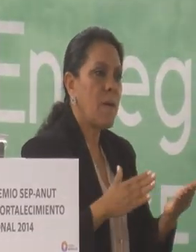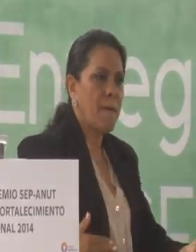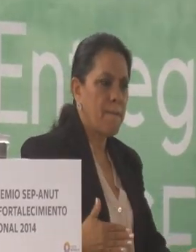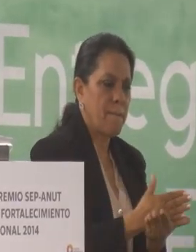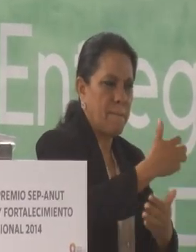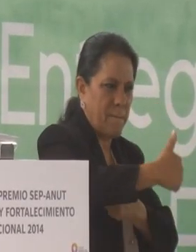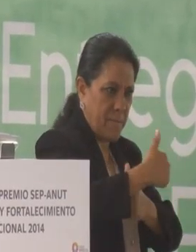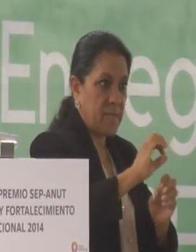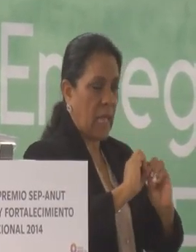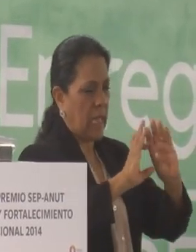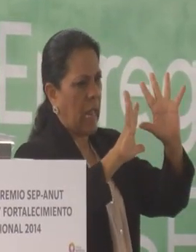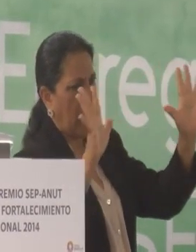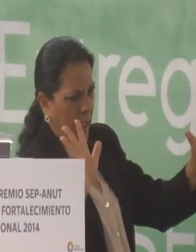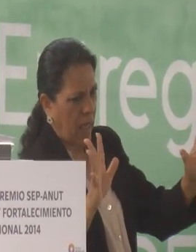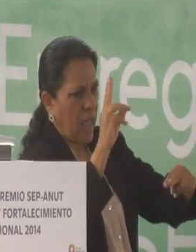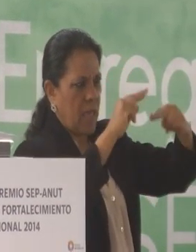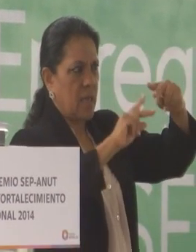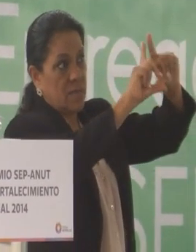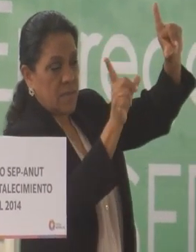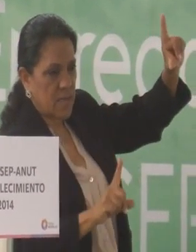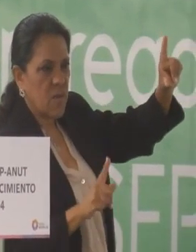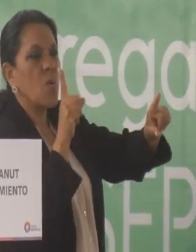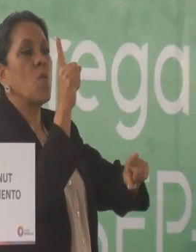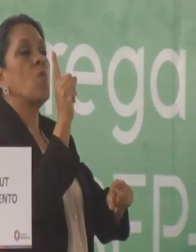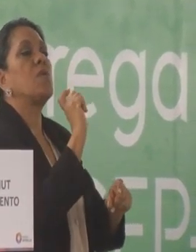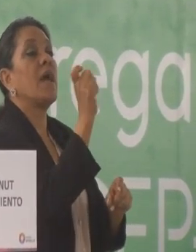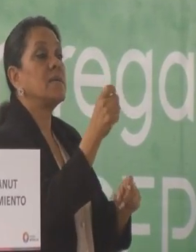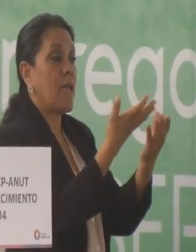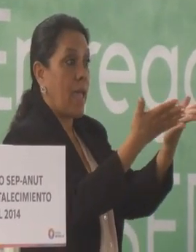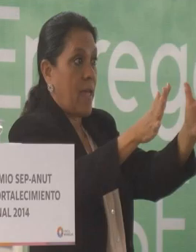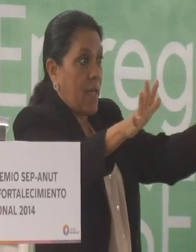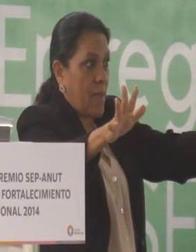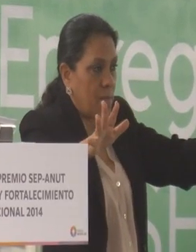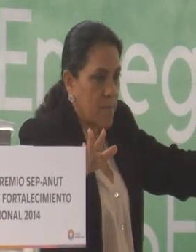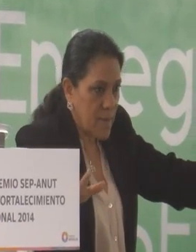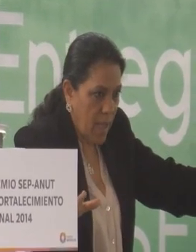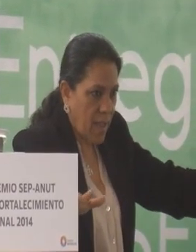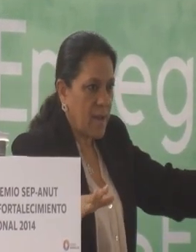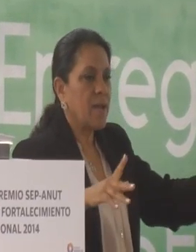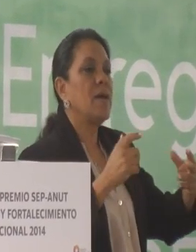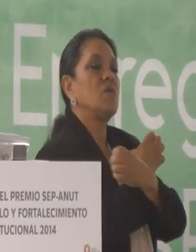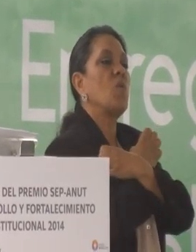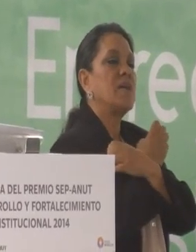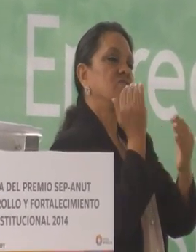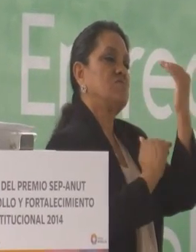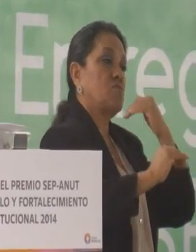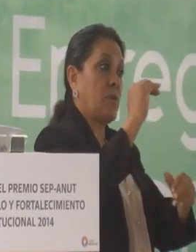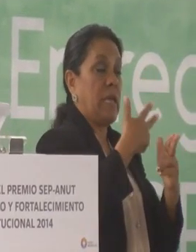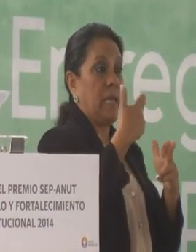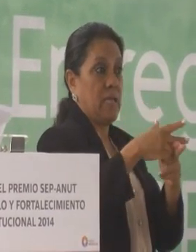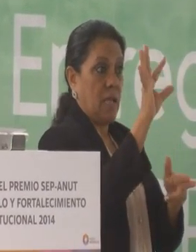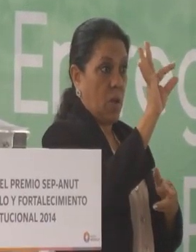Una de ellas se refiere a la ampliación de la cobertura en educación superior hasta en un 40%